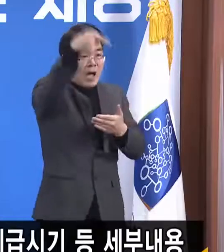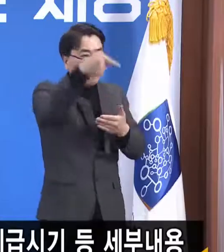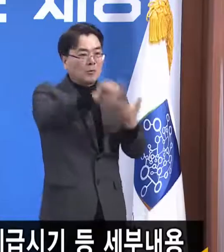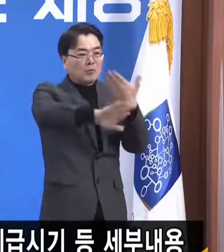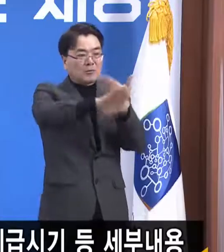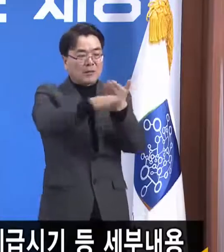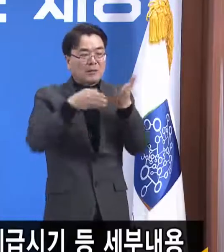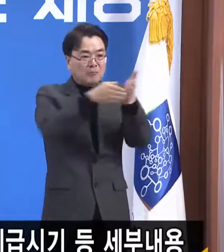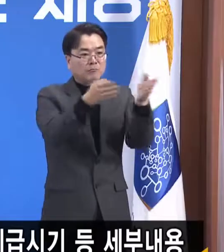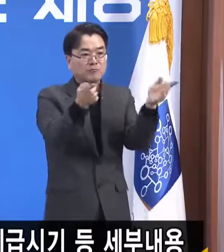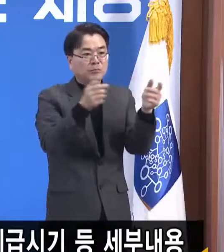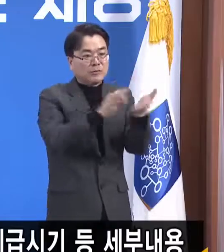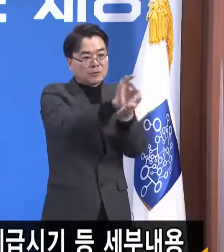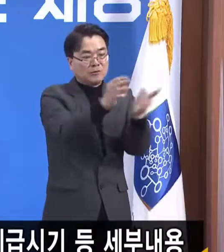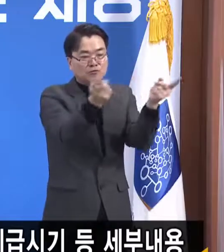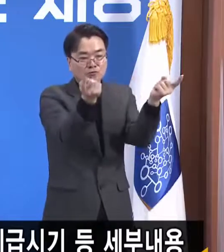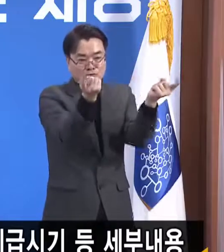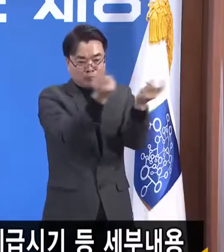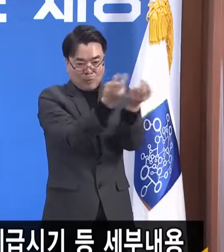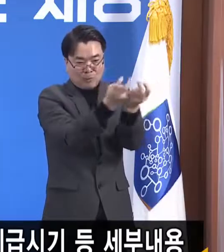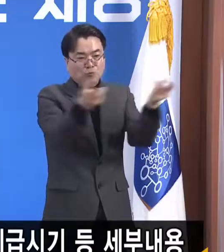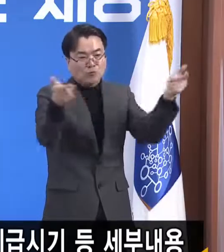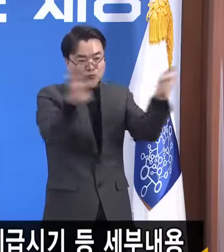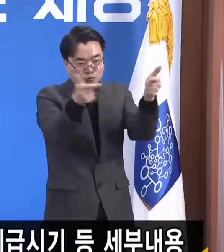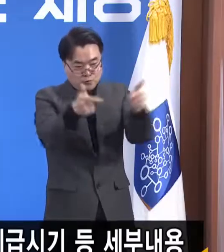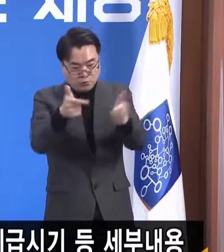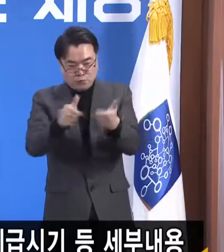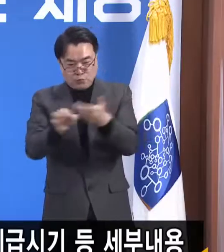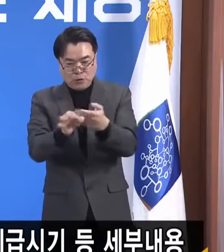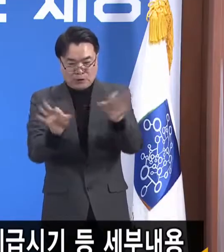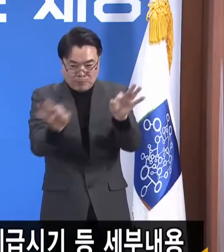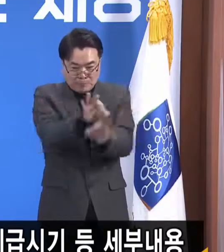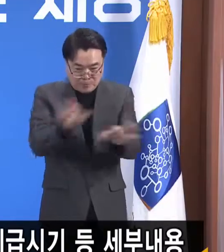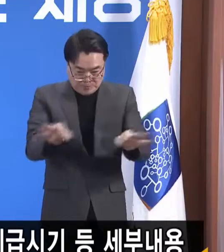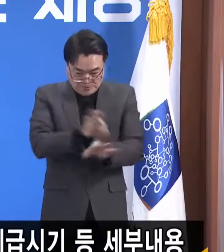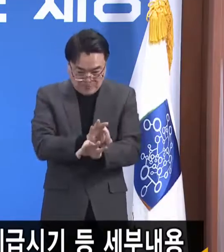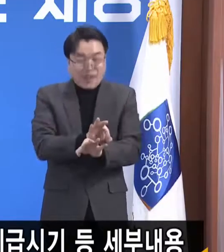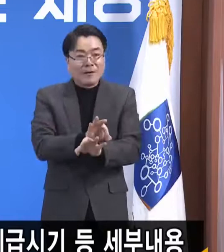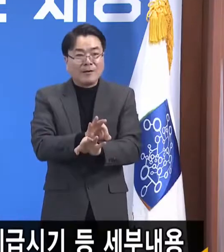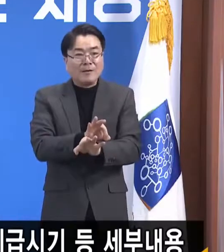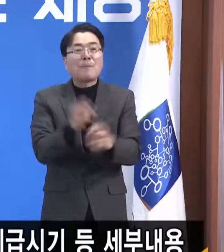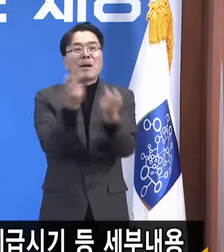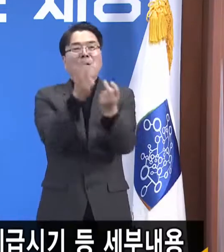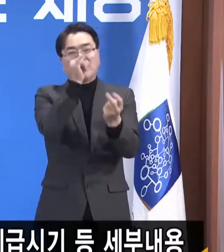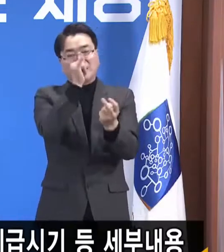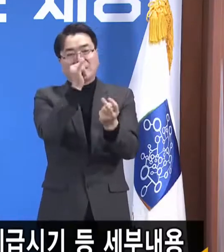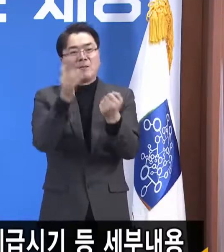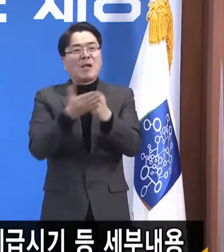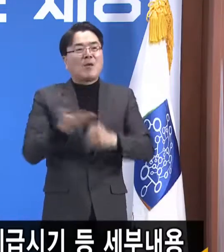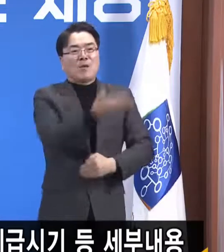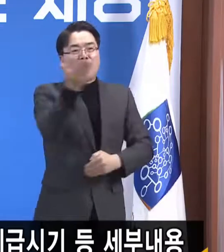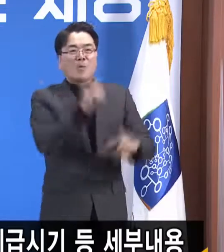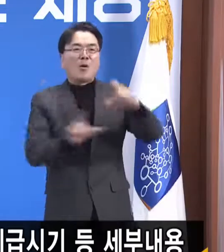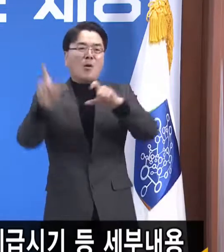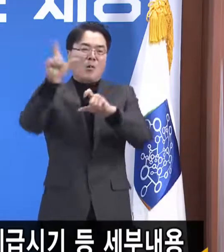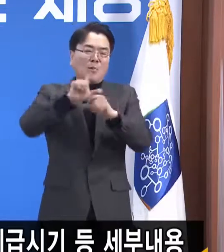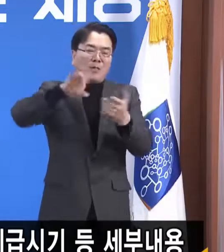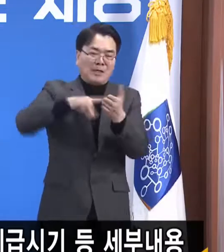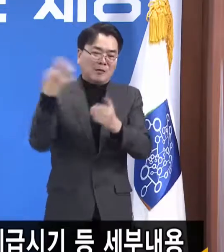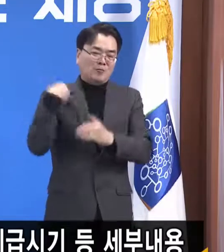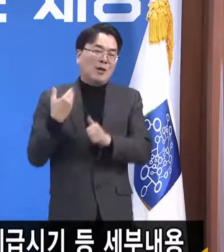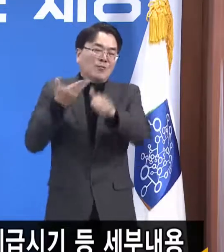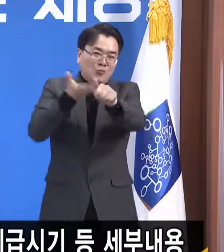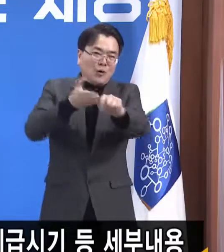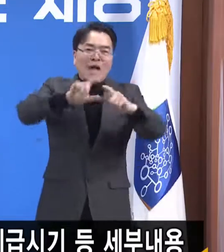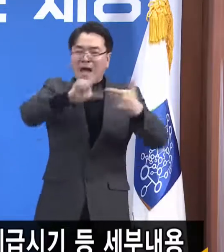다시 채워넣게 된다 이 말씀을 드립니다. 도민들께서 추가 부담을 하지 않으시니까 지방채 발행한다고 해서